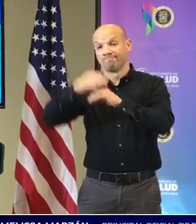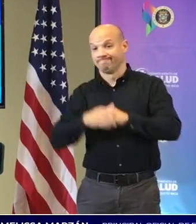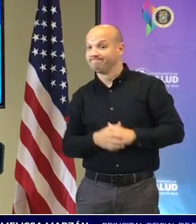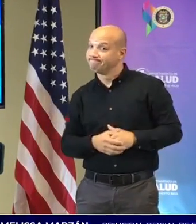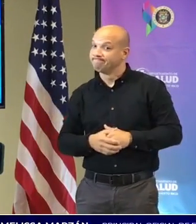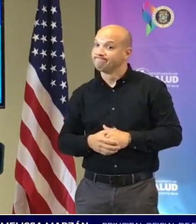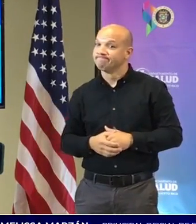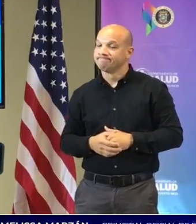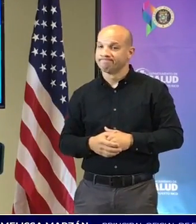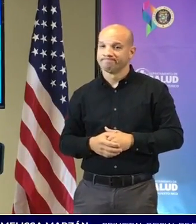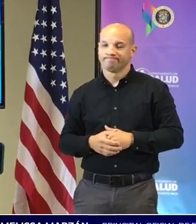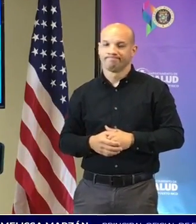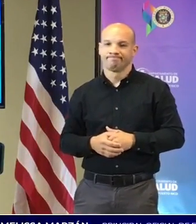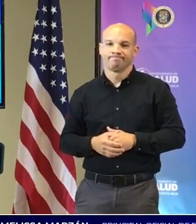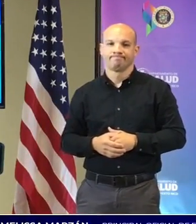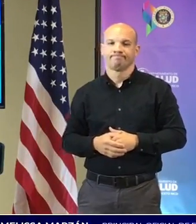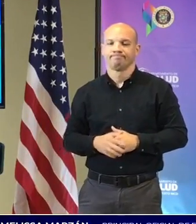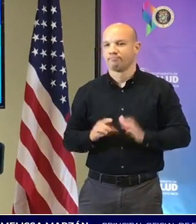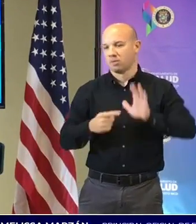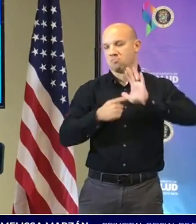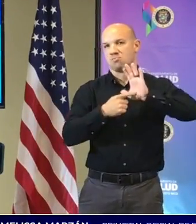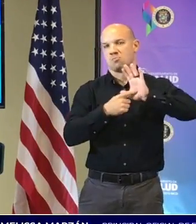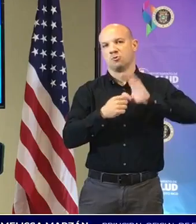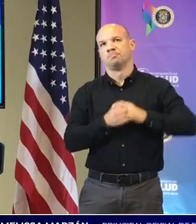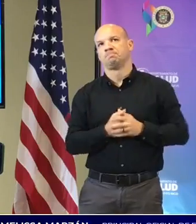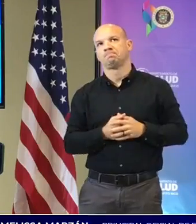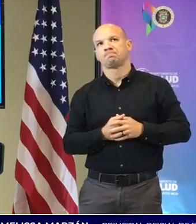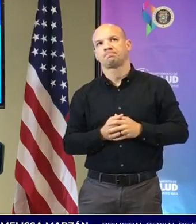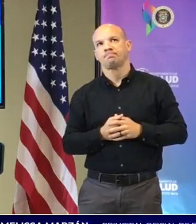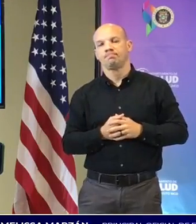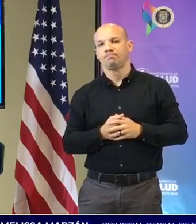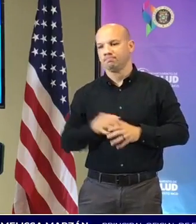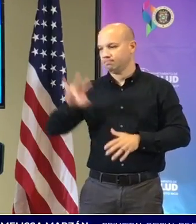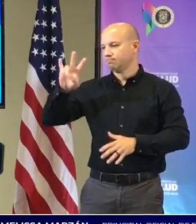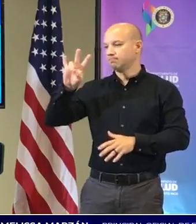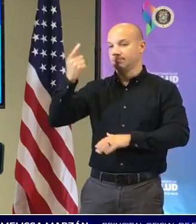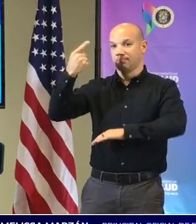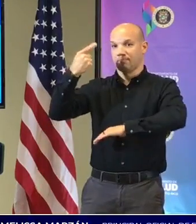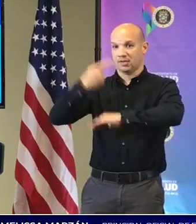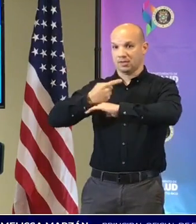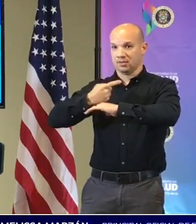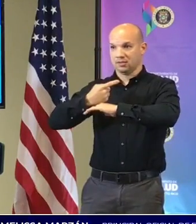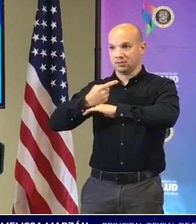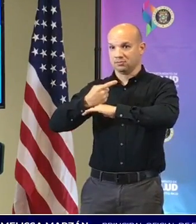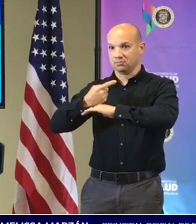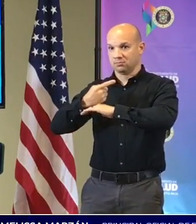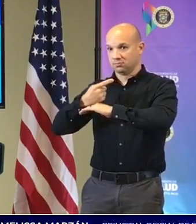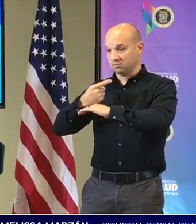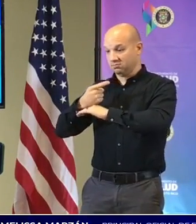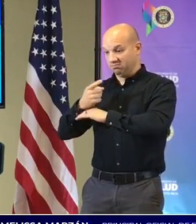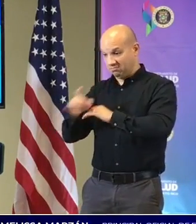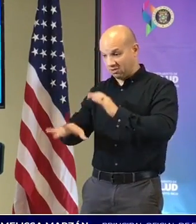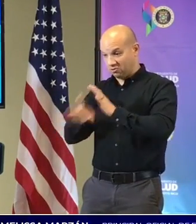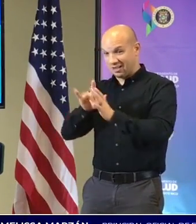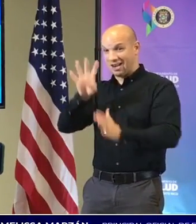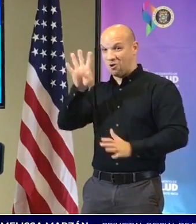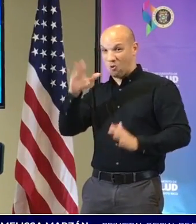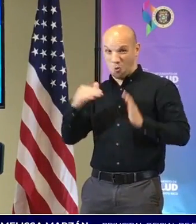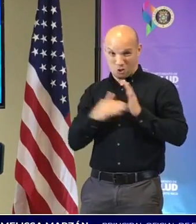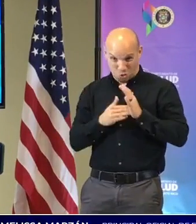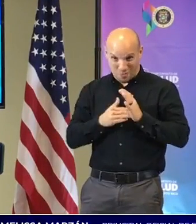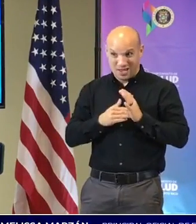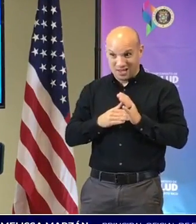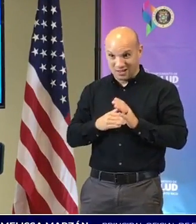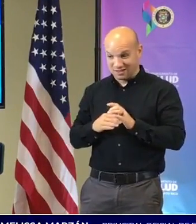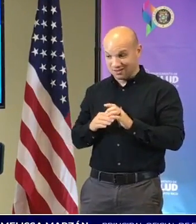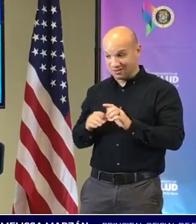para dar un ejemplo concreto en los últimos 7 días detectar 4.041 pruebas positivas habíamos